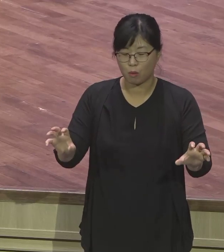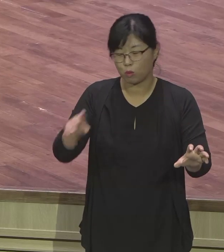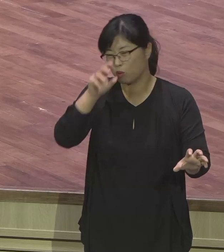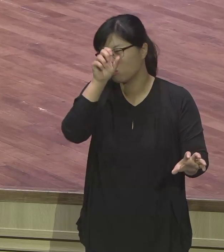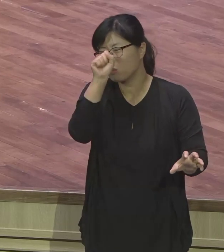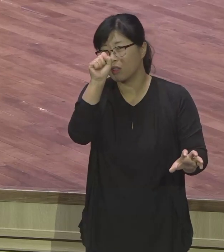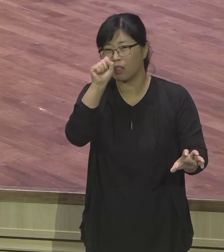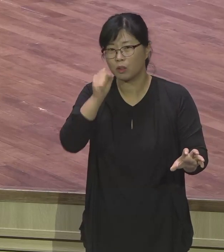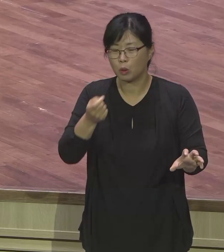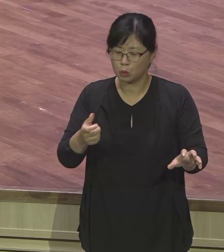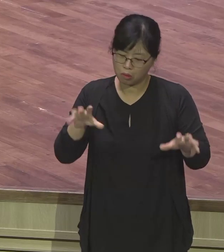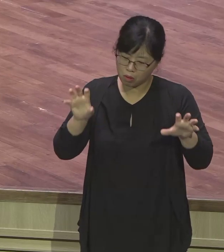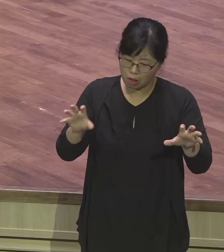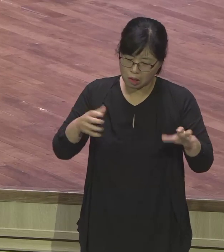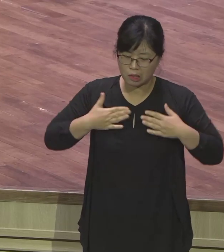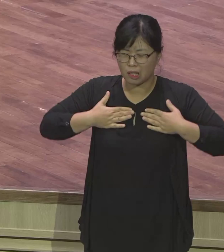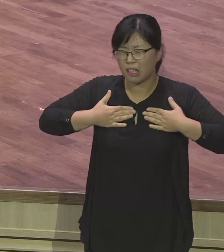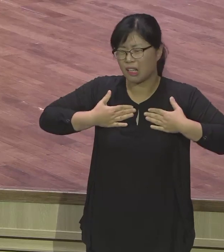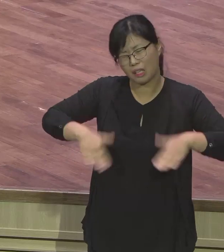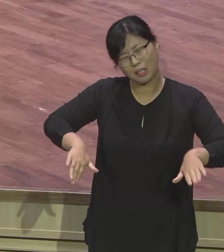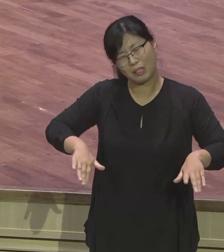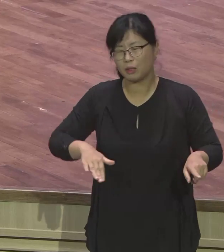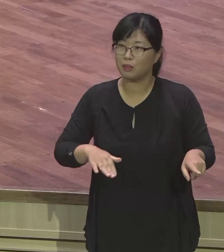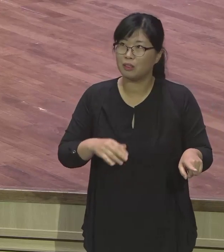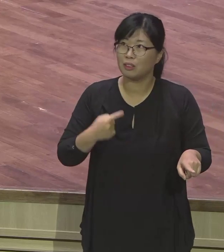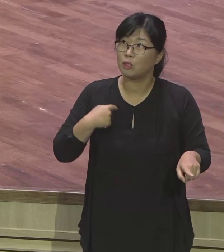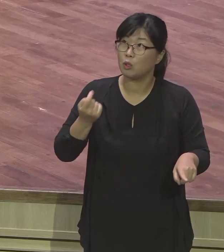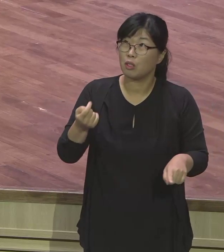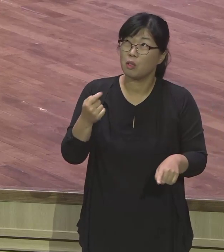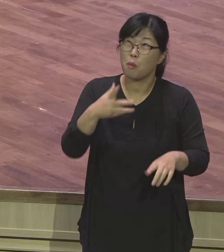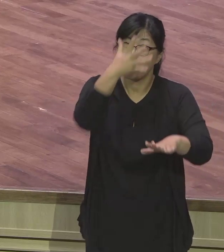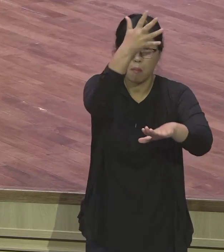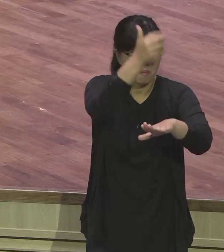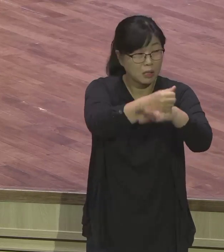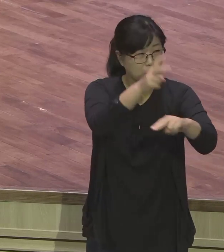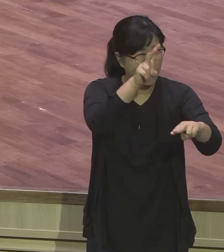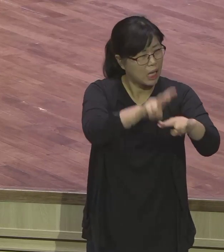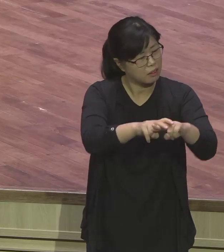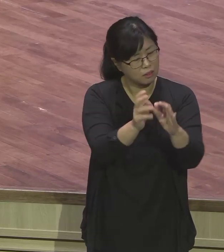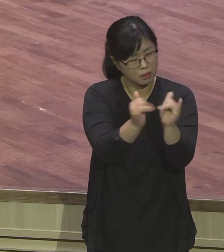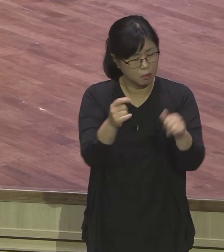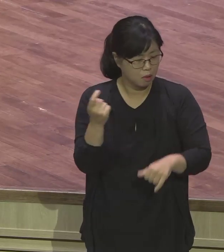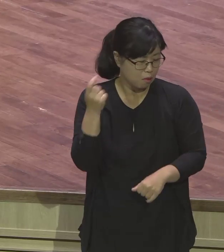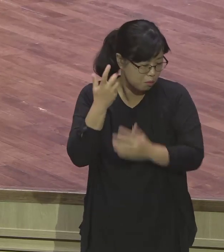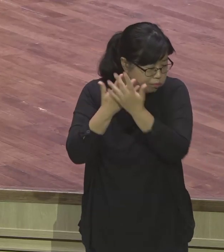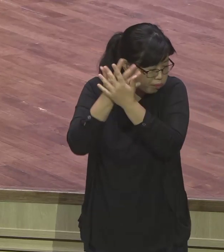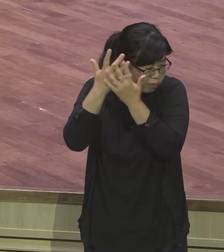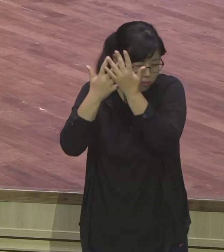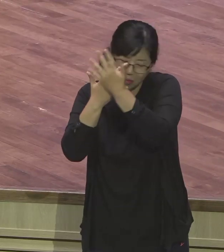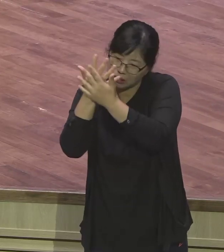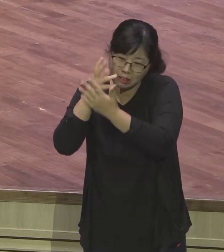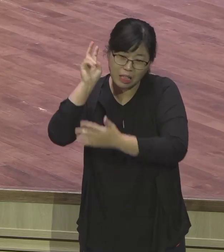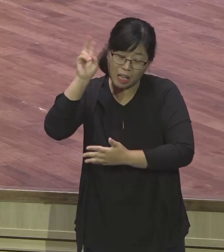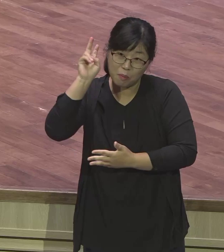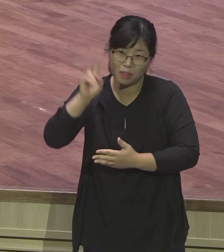성가재 소리가 쫙 끝까지 확 들려가지고, 그냥 영이 확 깨어나도록 하면,